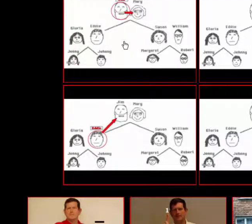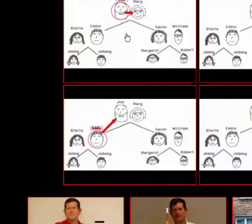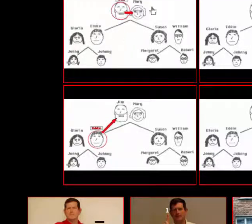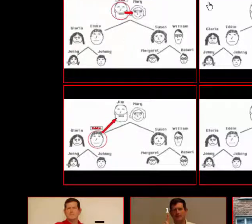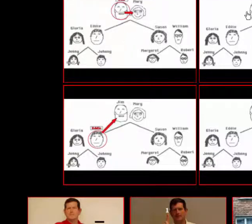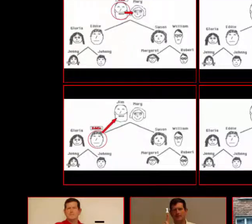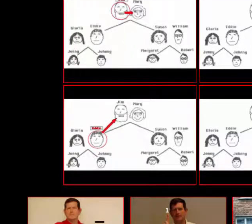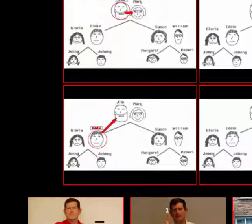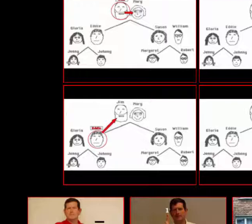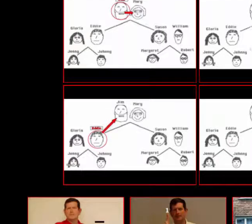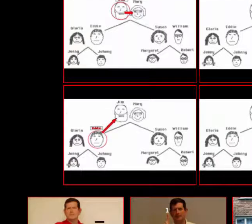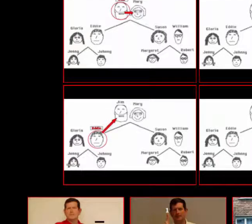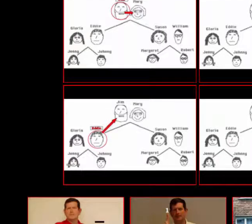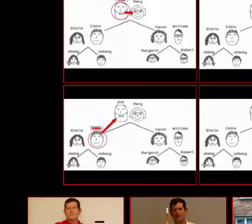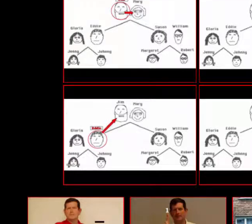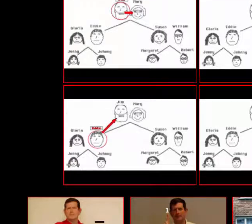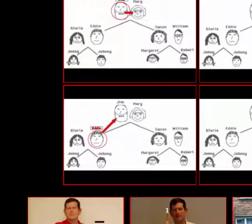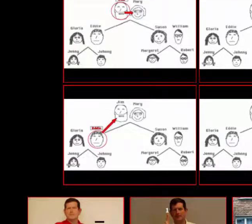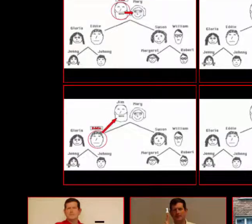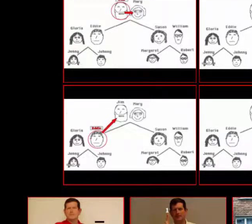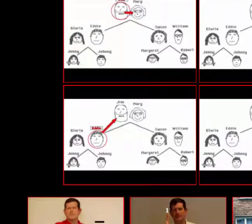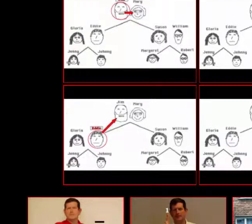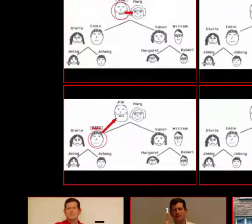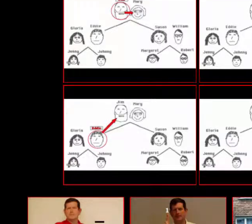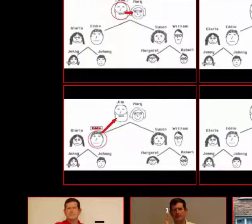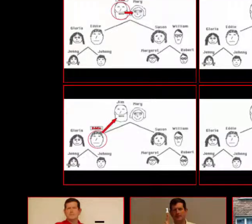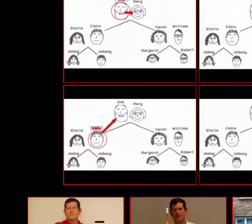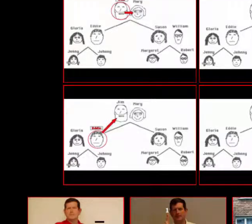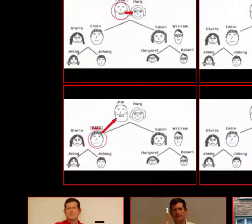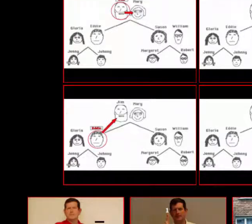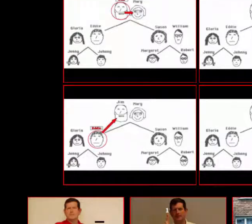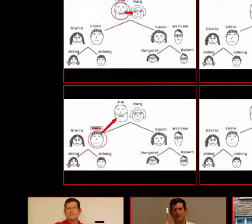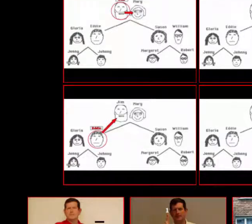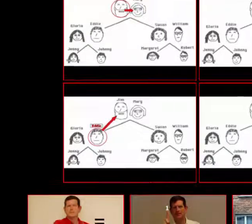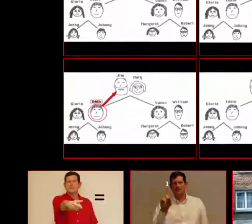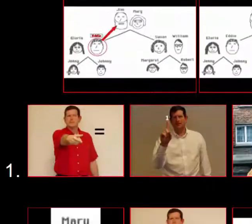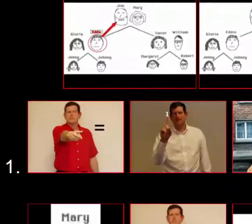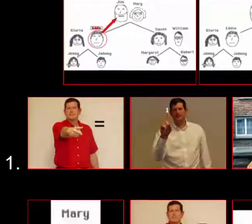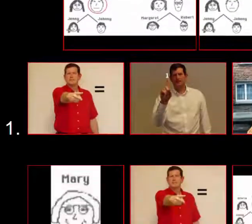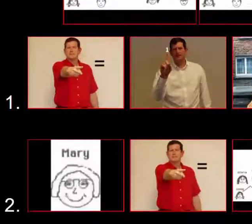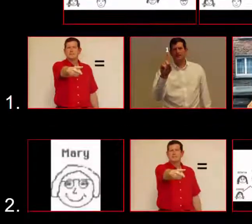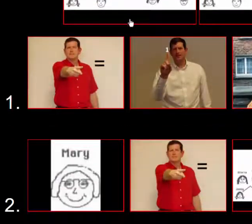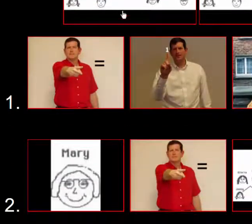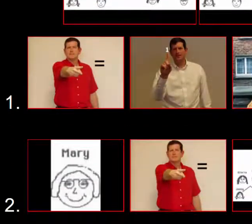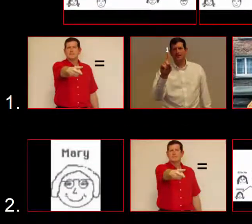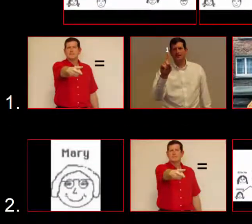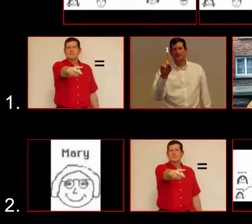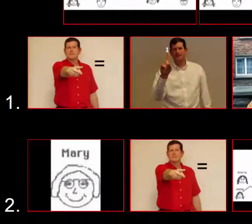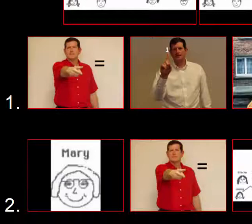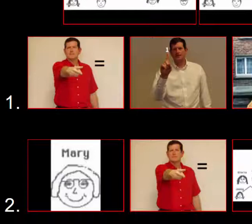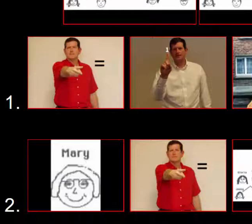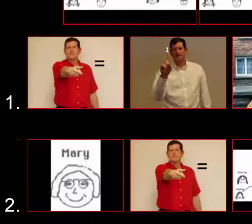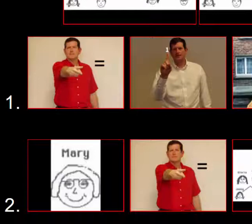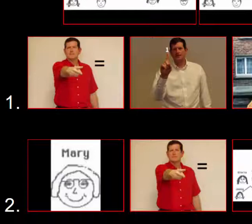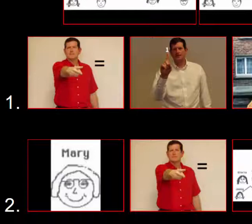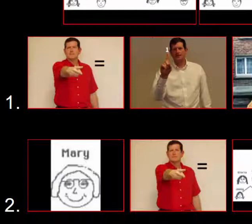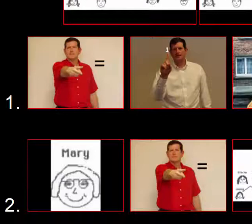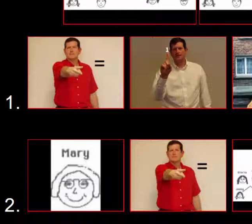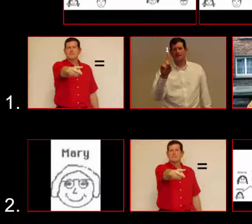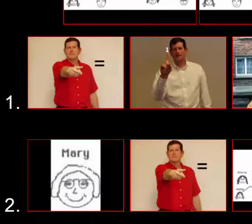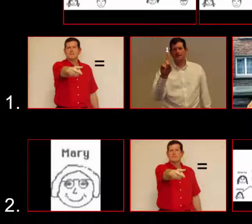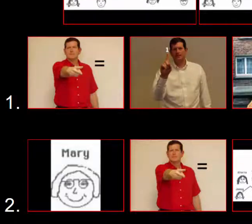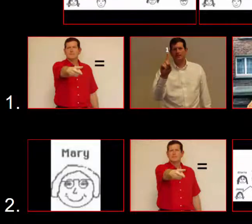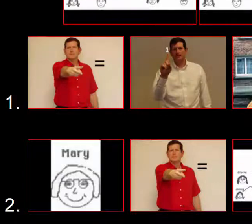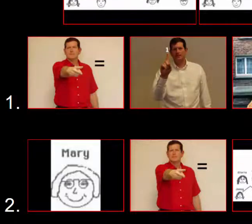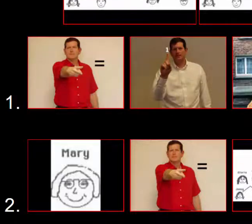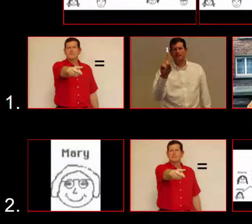'à présent ? Le mari, la femme, le père, la mère. Ensuite, ici, Eddy est le